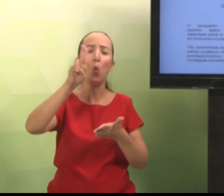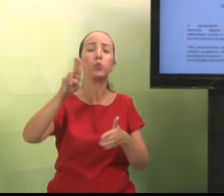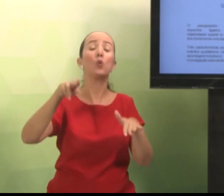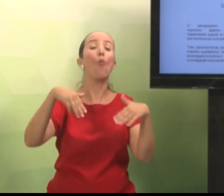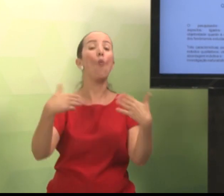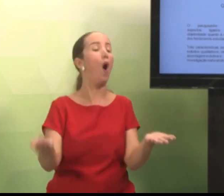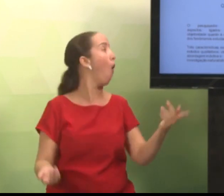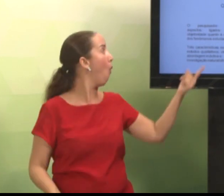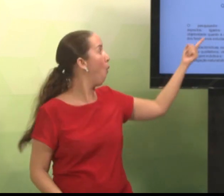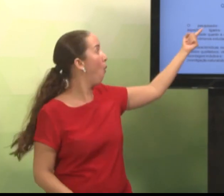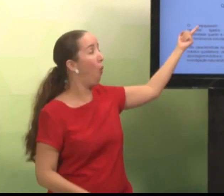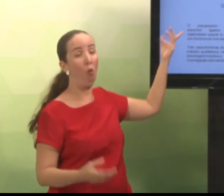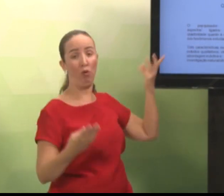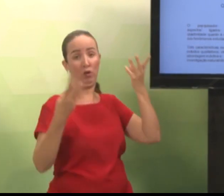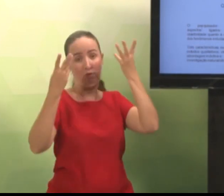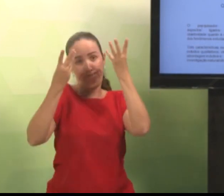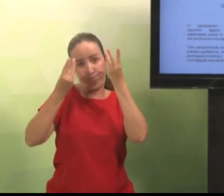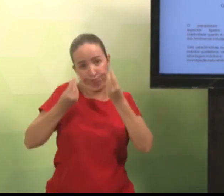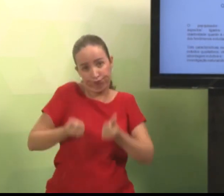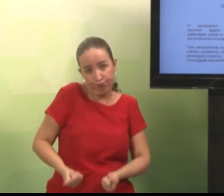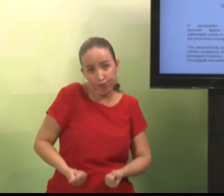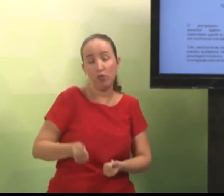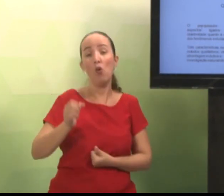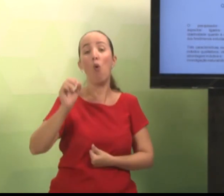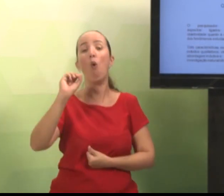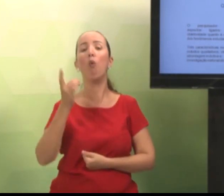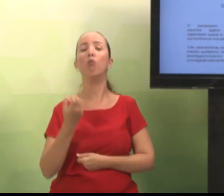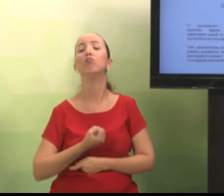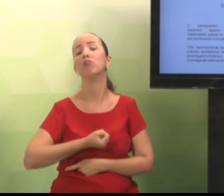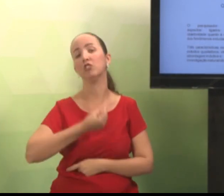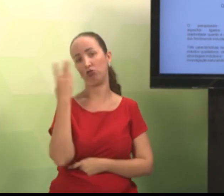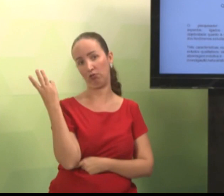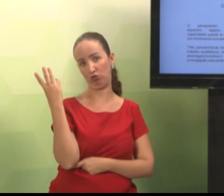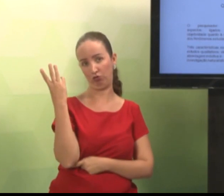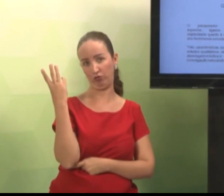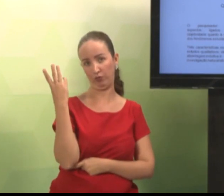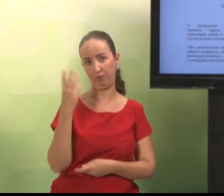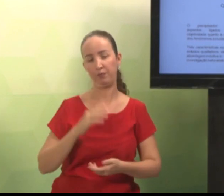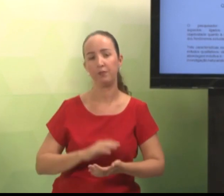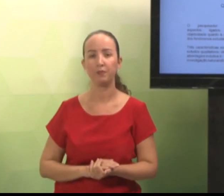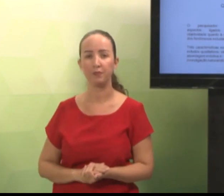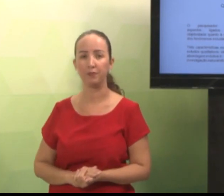a metodologia mais adequada para a sua pesquisa, se é qualitativa ou quantitativa.